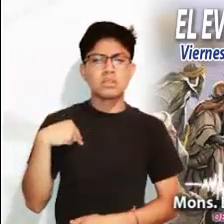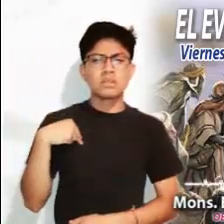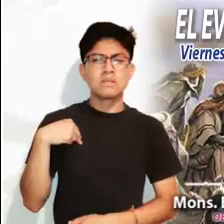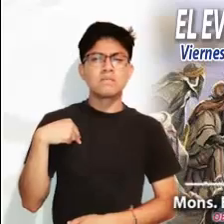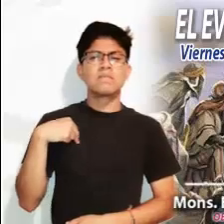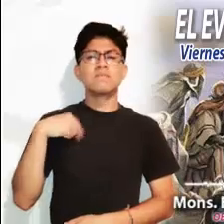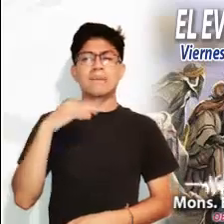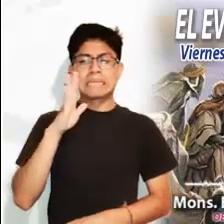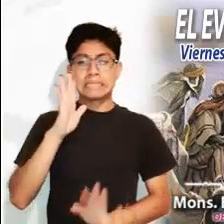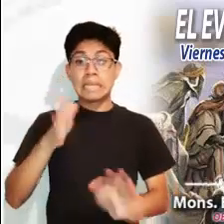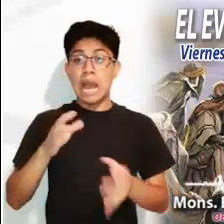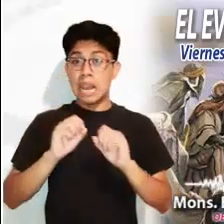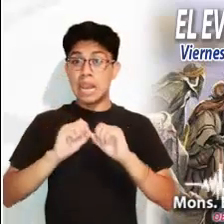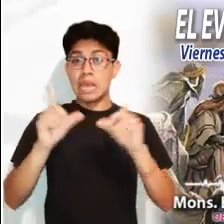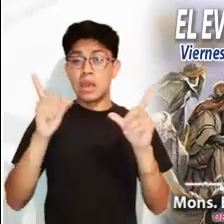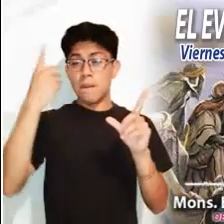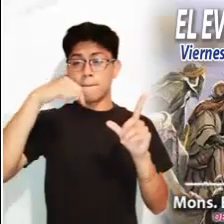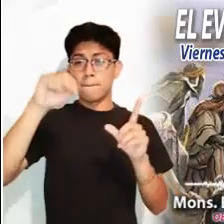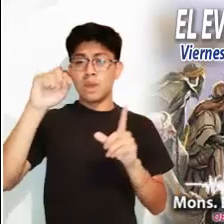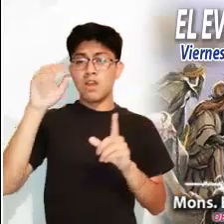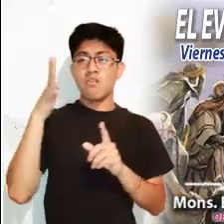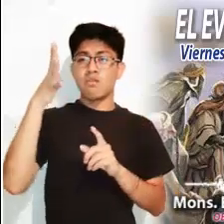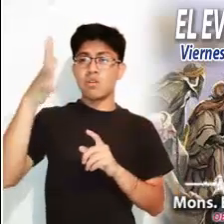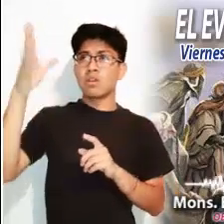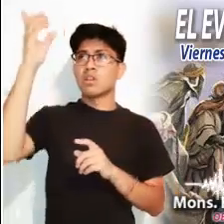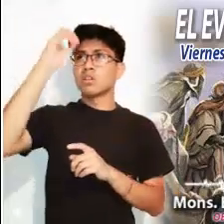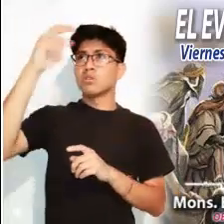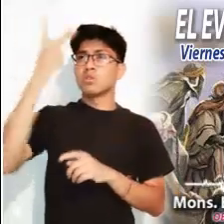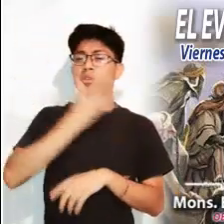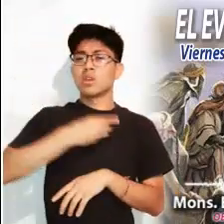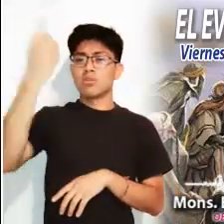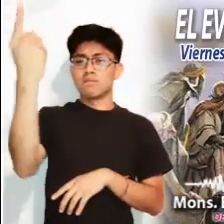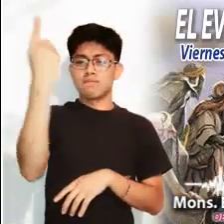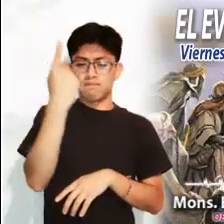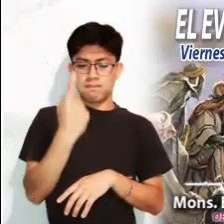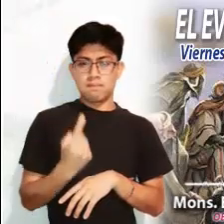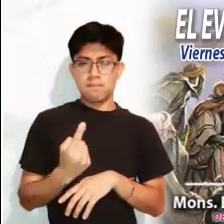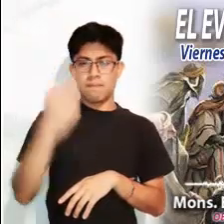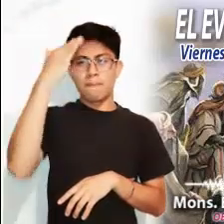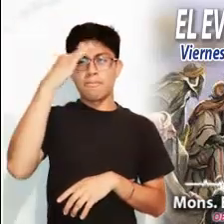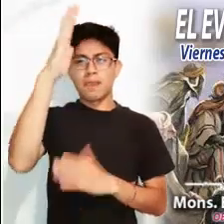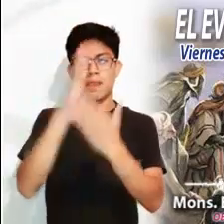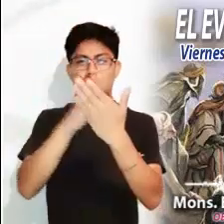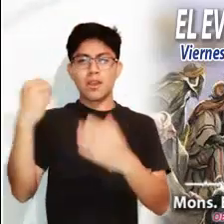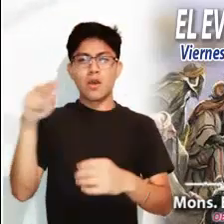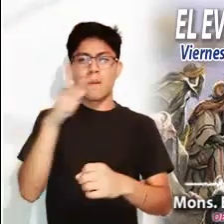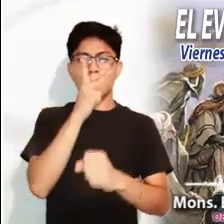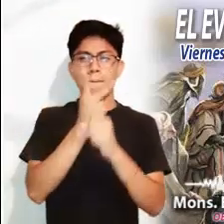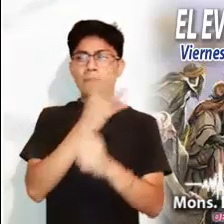llevando, descubramos el amor de Dios hacia nosotros, y reflexionemos si estamos